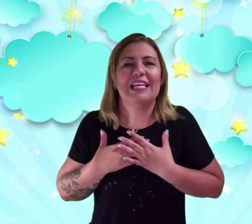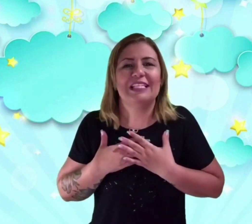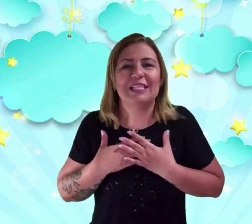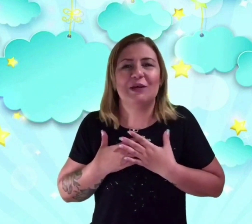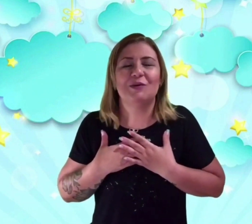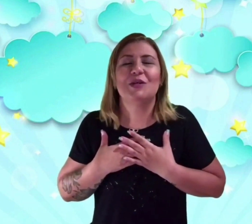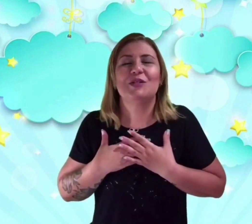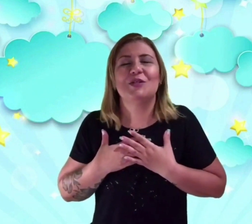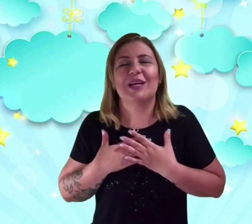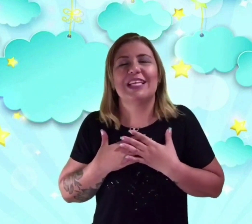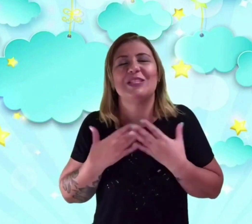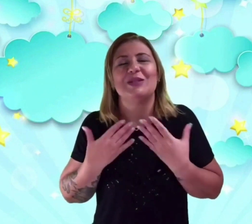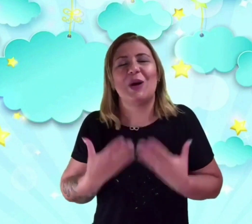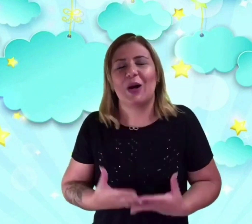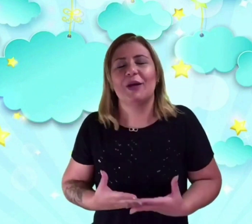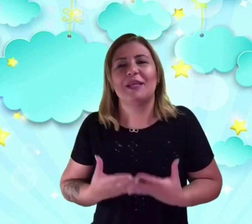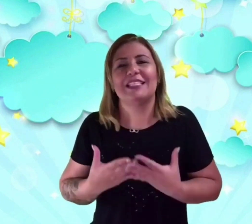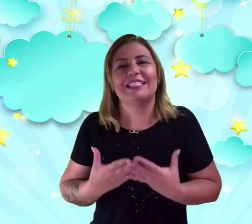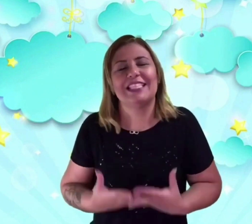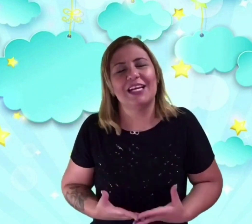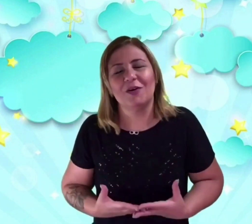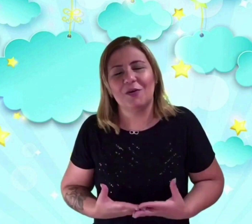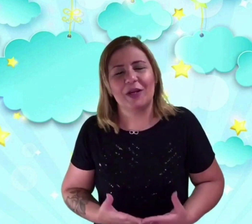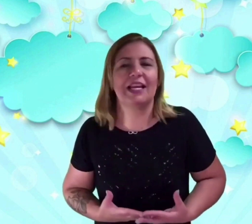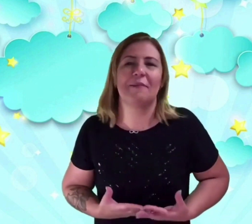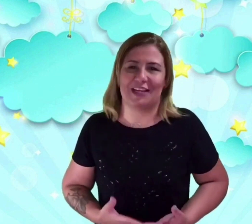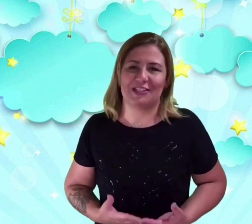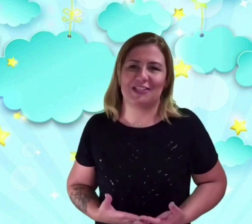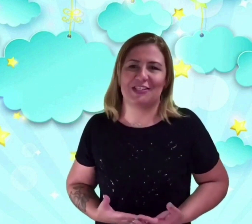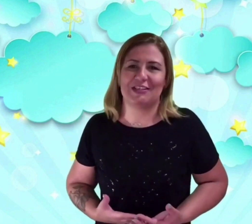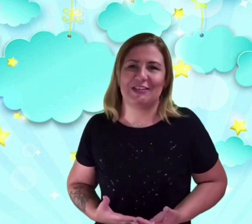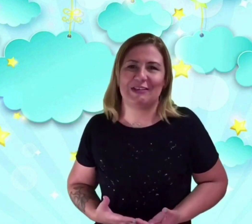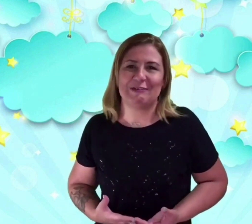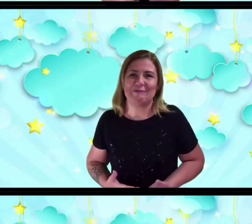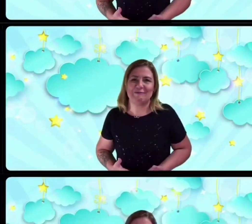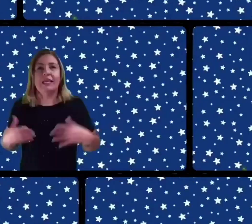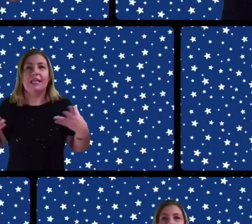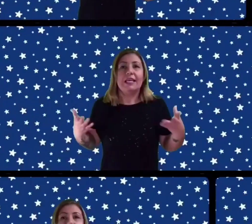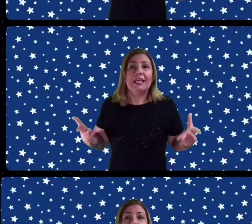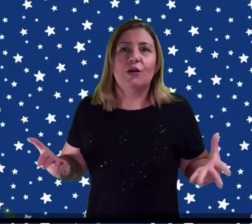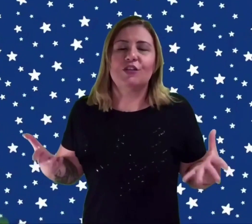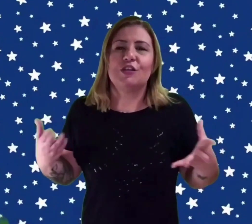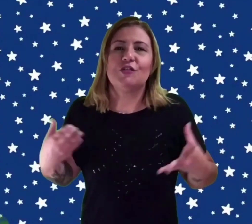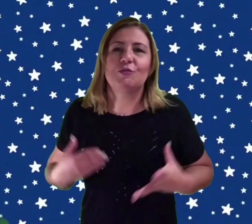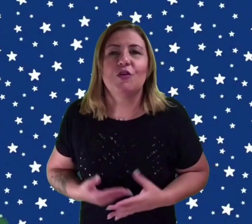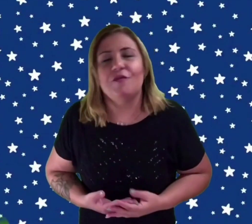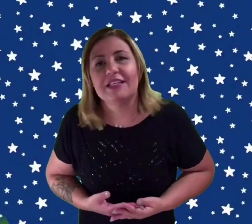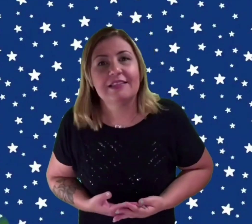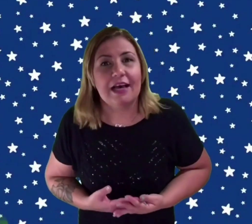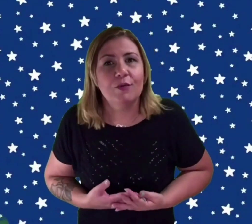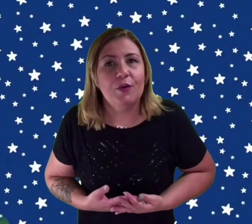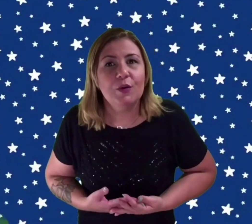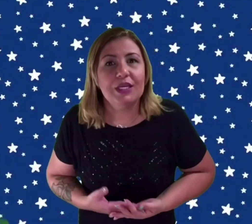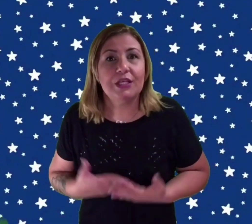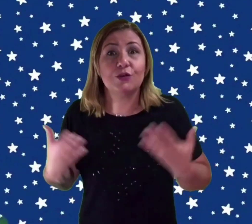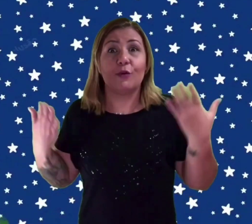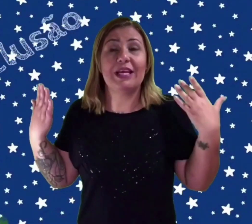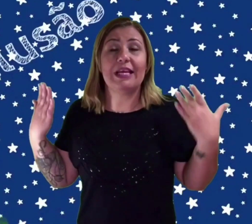Então, Joaquim dorme tranquilamente. E hoje nós vamos conversar um pouquinho sobre